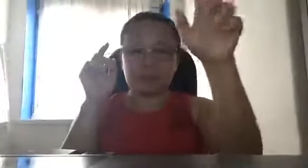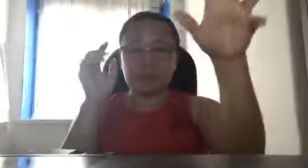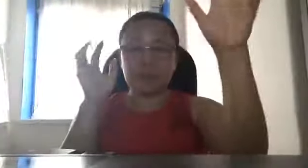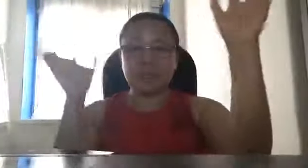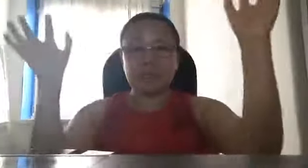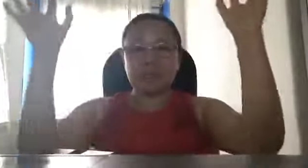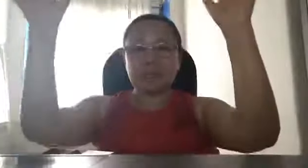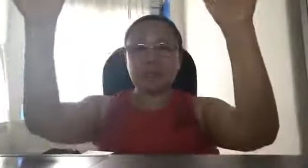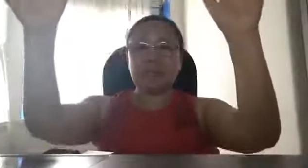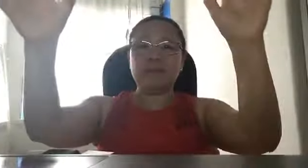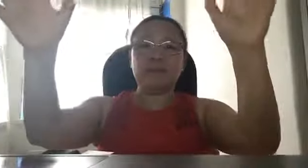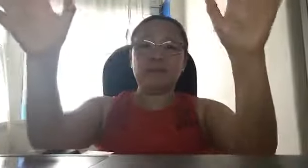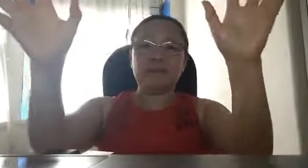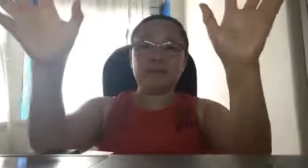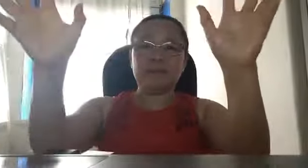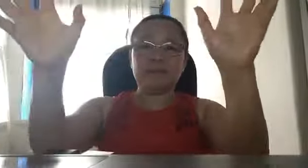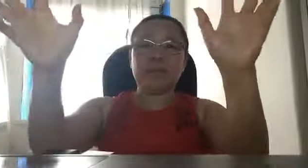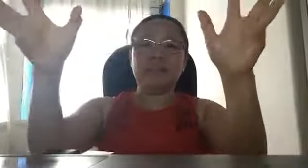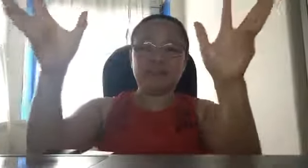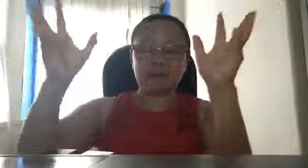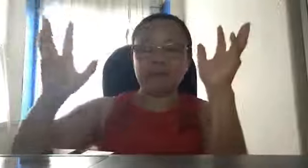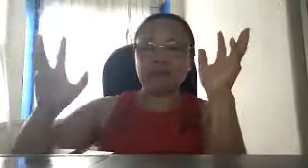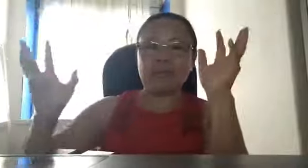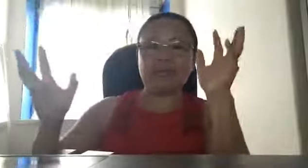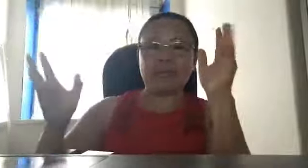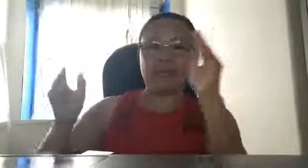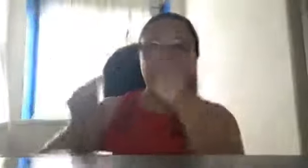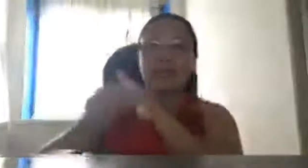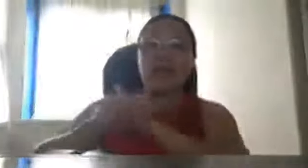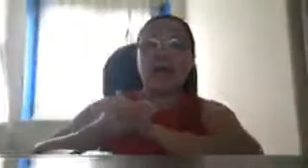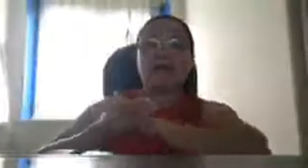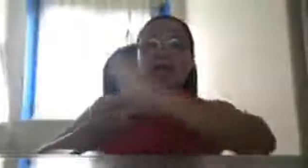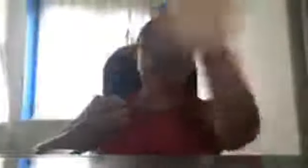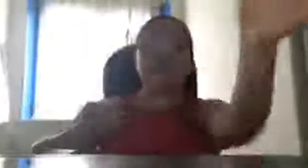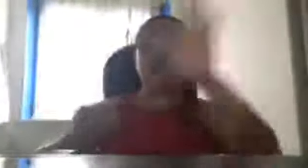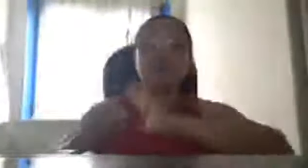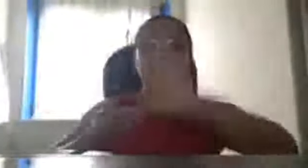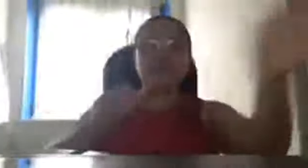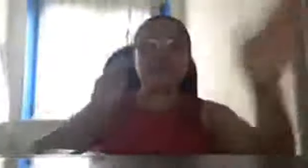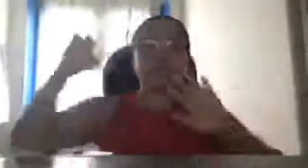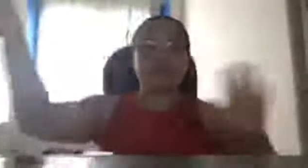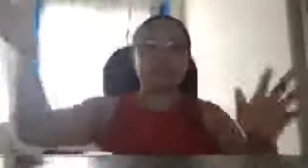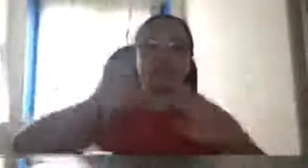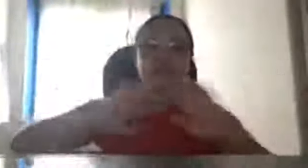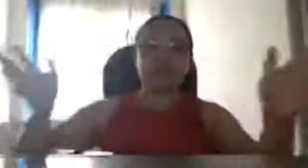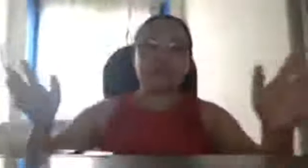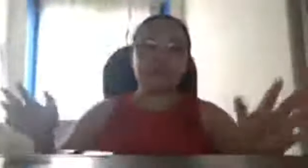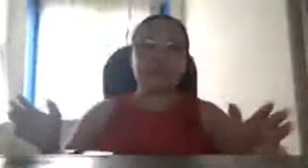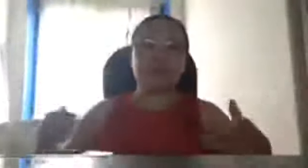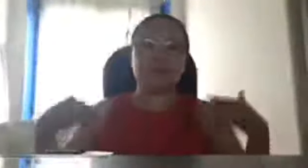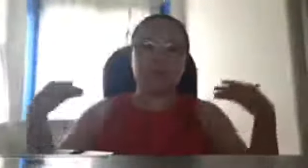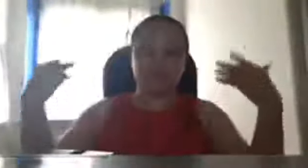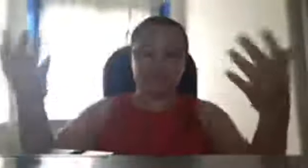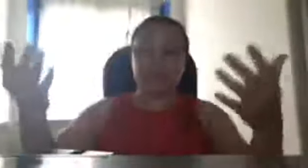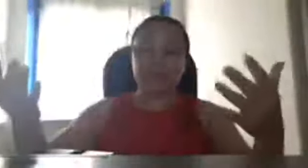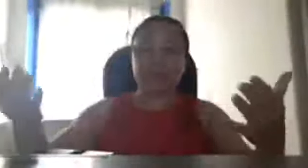-sulukan ng part ng Pilipinas ay mararating po siya ng transportation at least